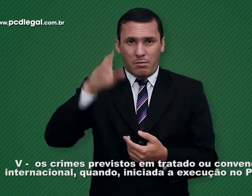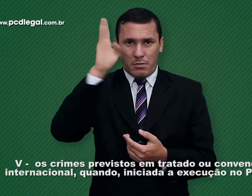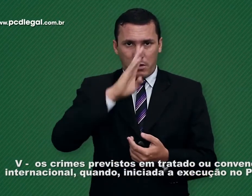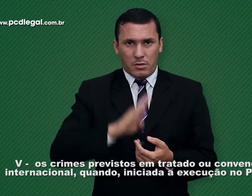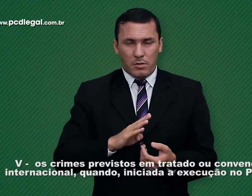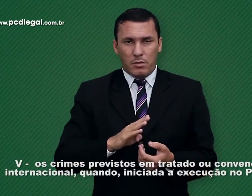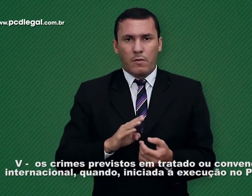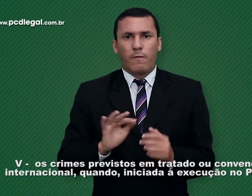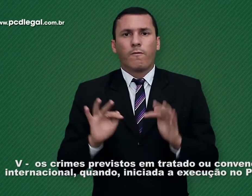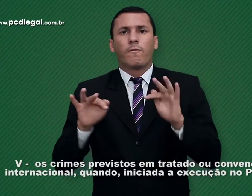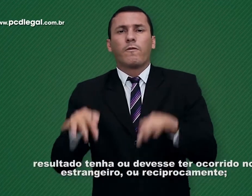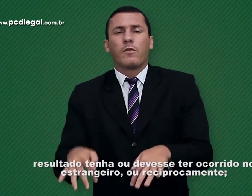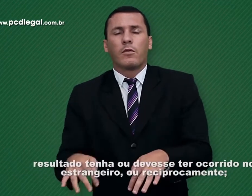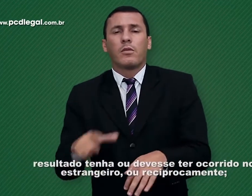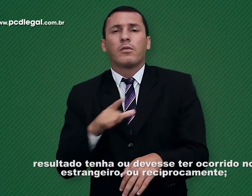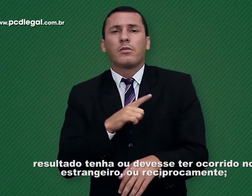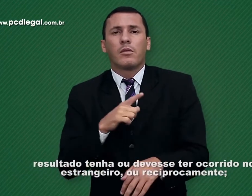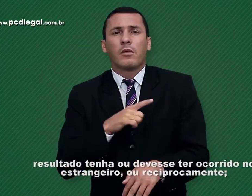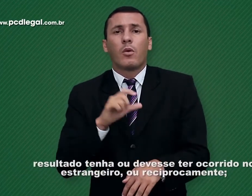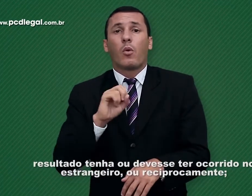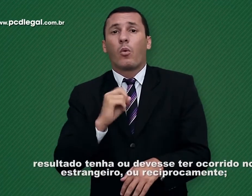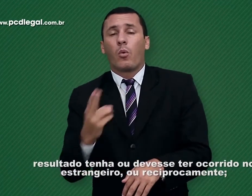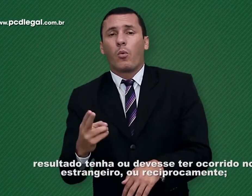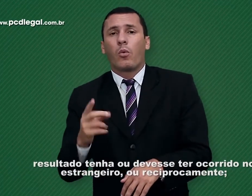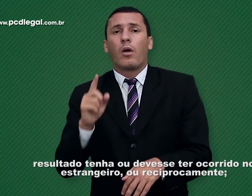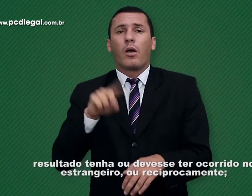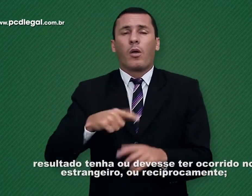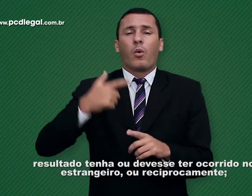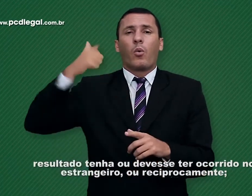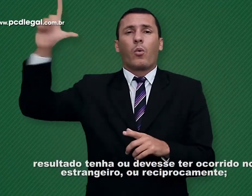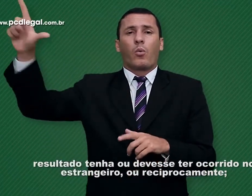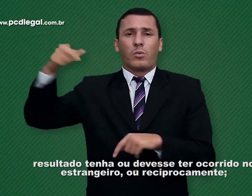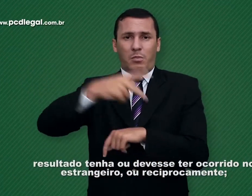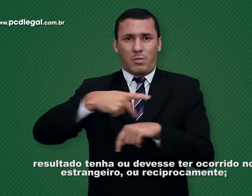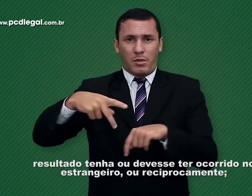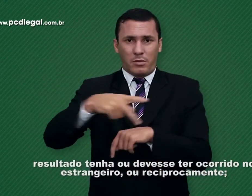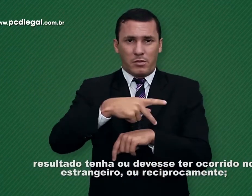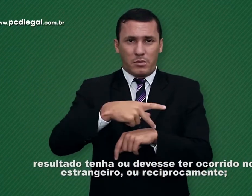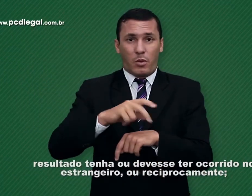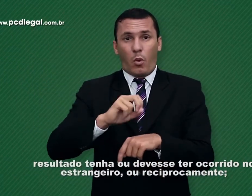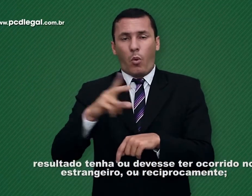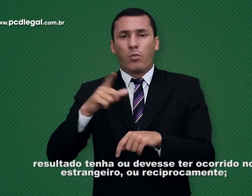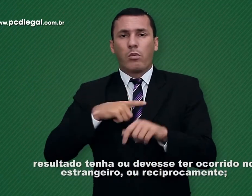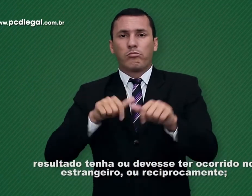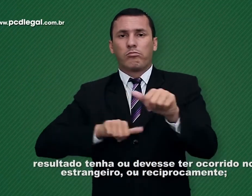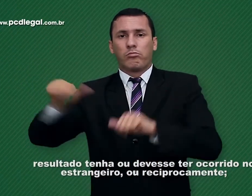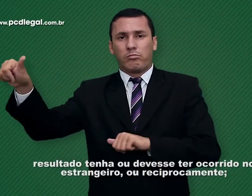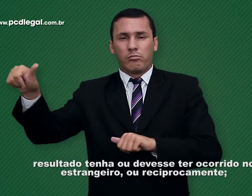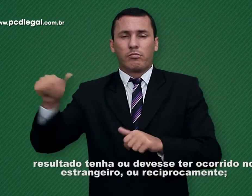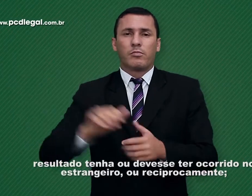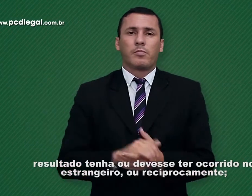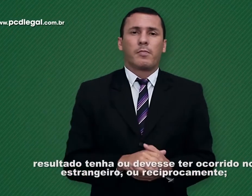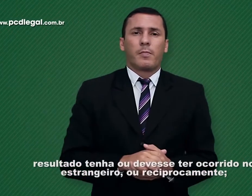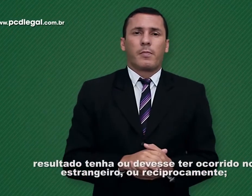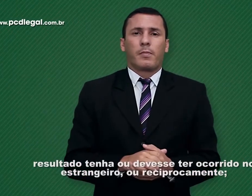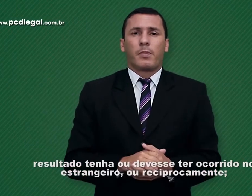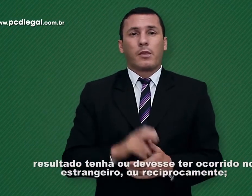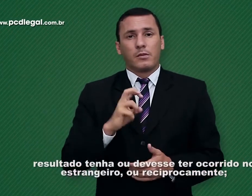execução no país, o resultado tenha ou devesse ter ocorrido no estrangeiro ou reciprocamente.